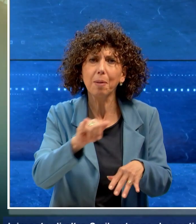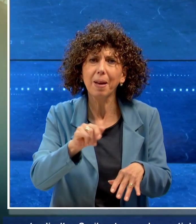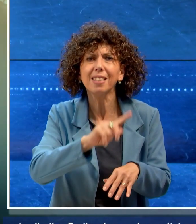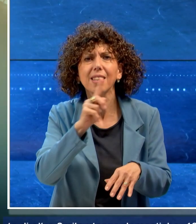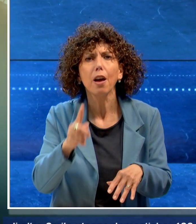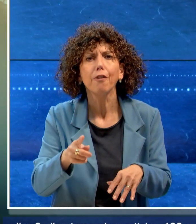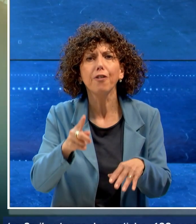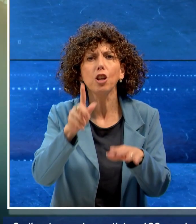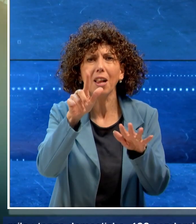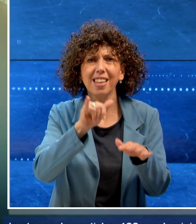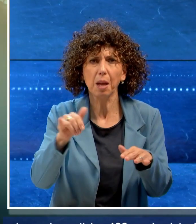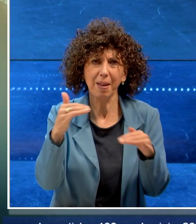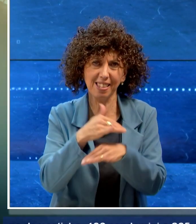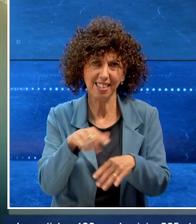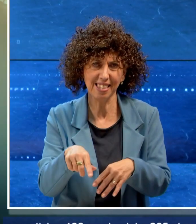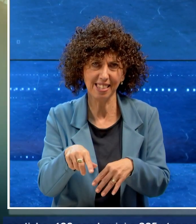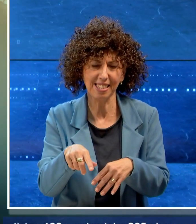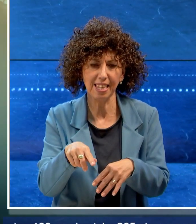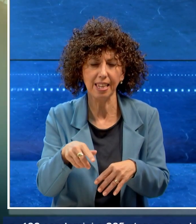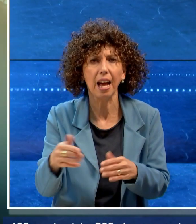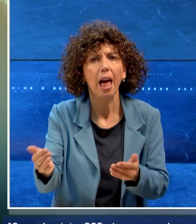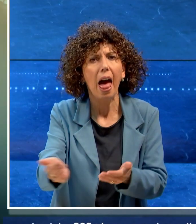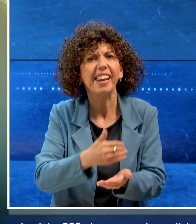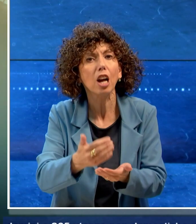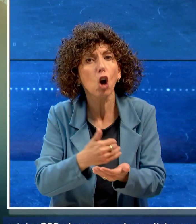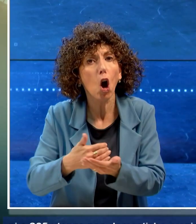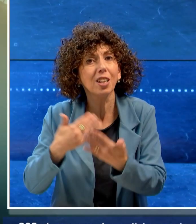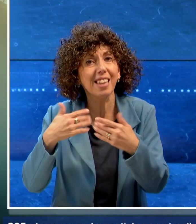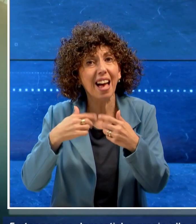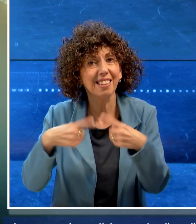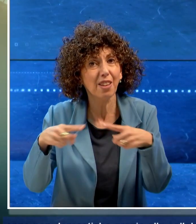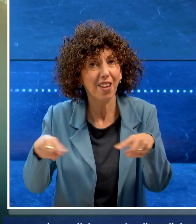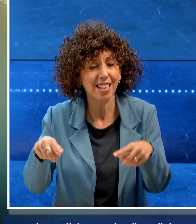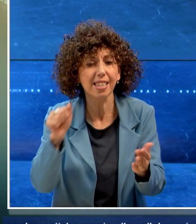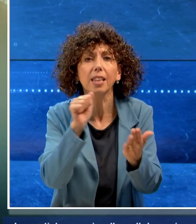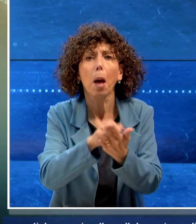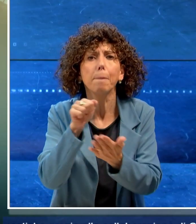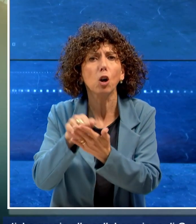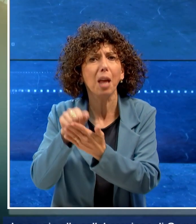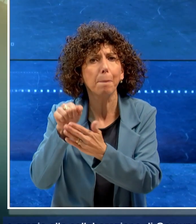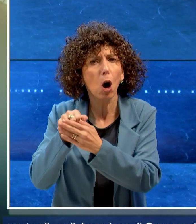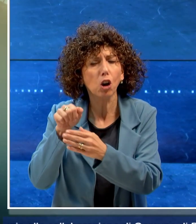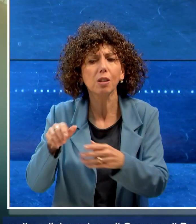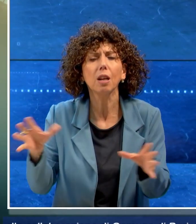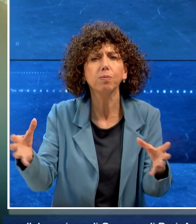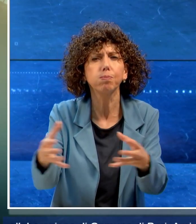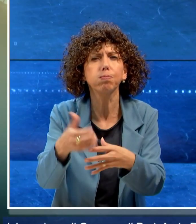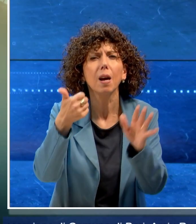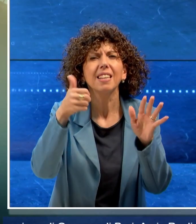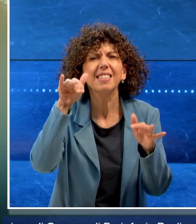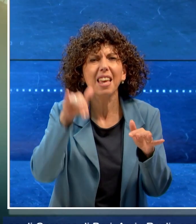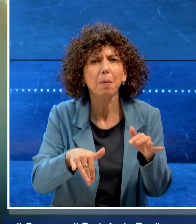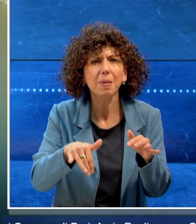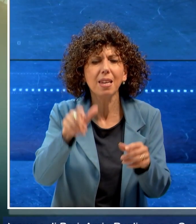-19.30. Il servizio di raccolta differenziata porta a porta vedrà il coinvolgimento di oltre 6.000